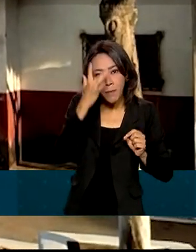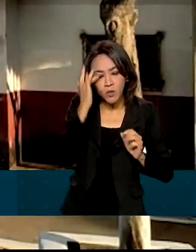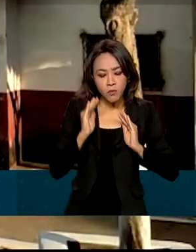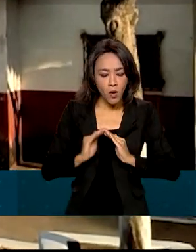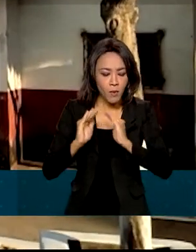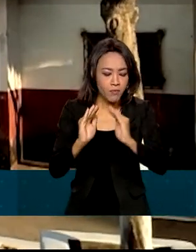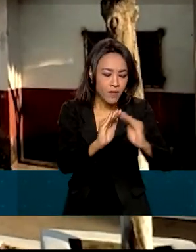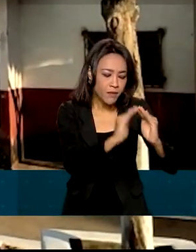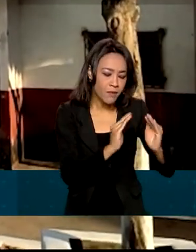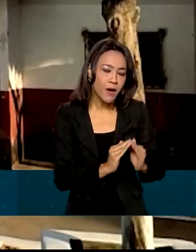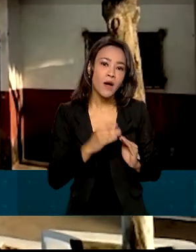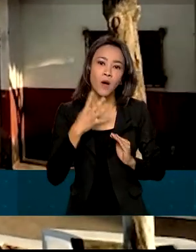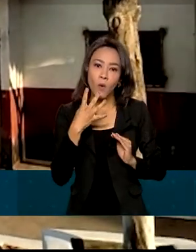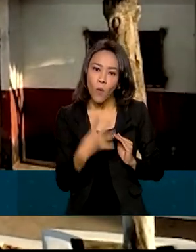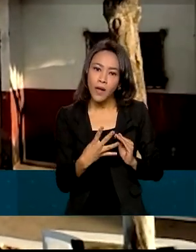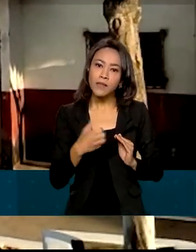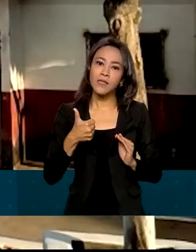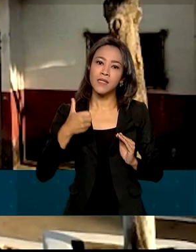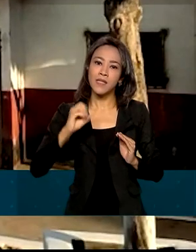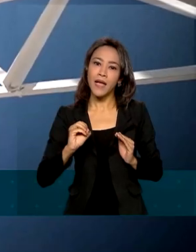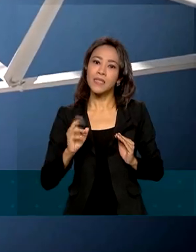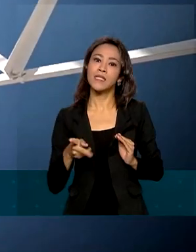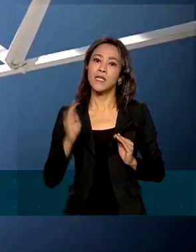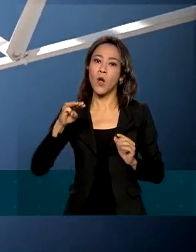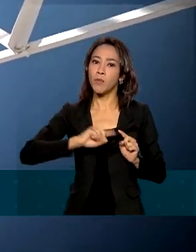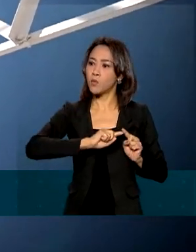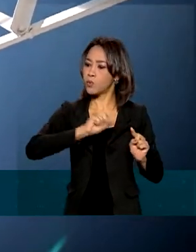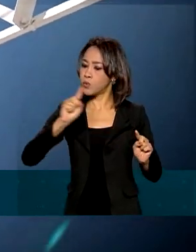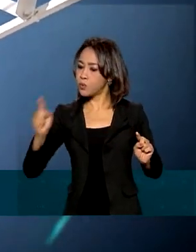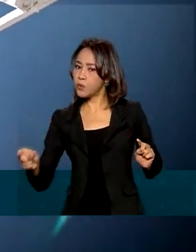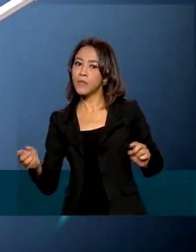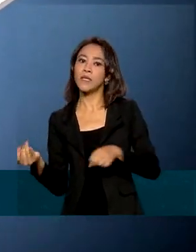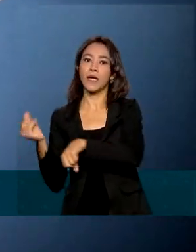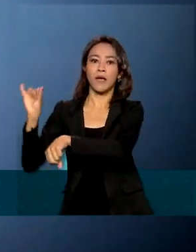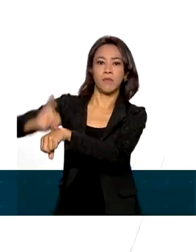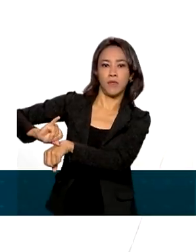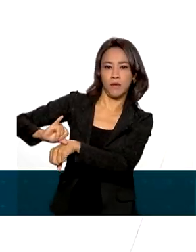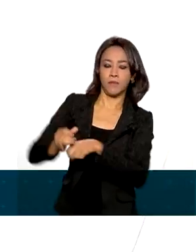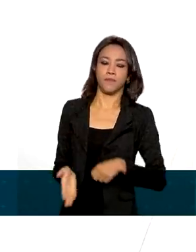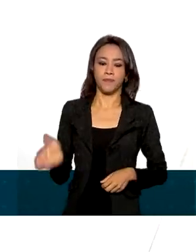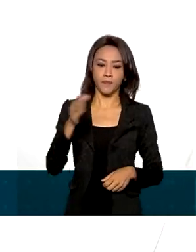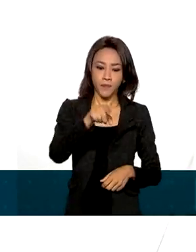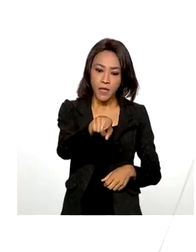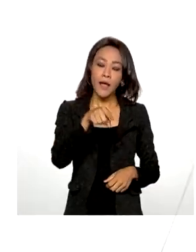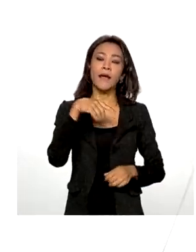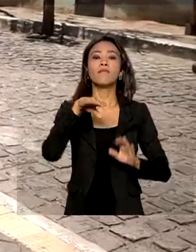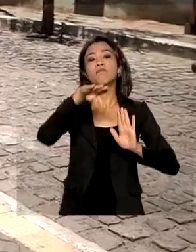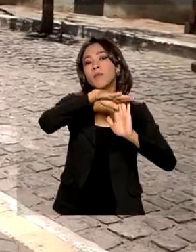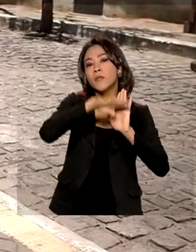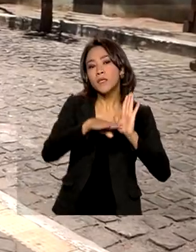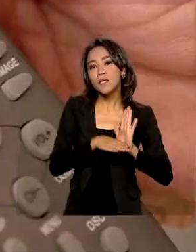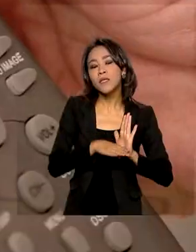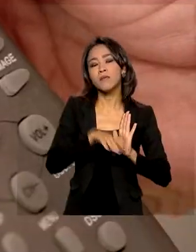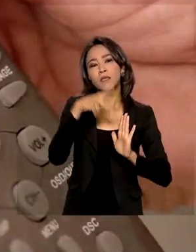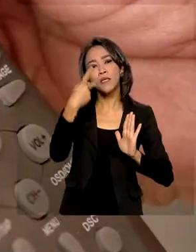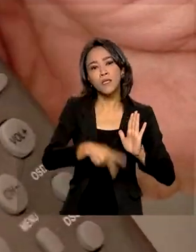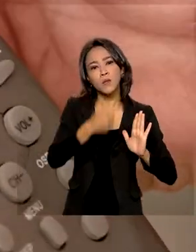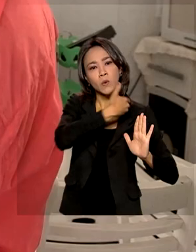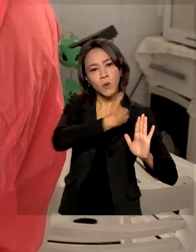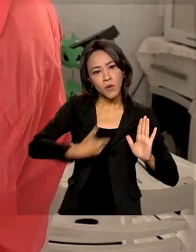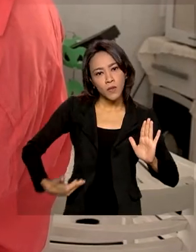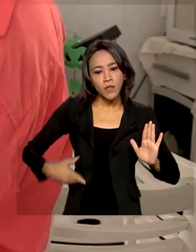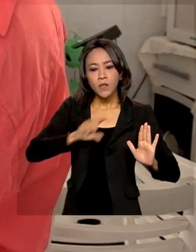distante 410 quilômetros de Natal. A ação faz parte do programa Digitaliza Brasil, criado para